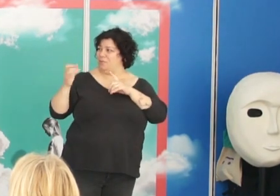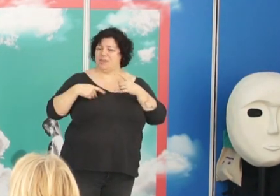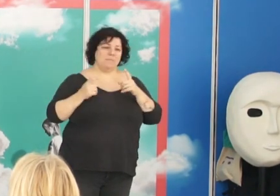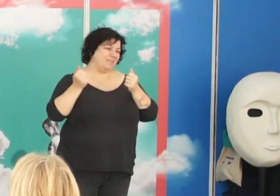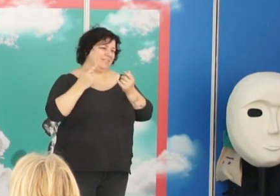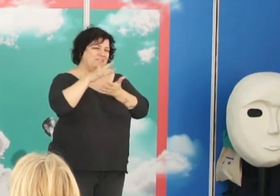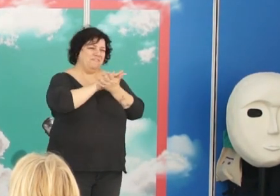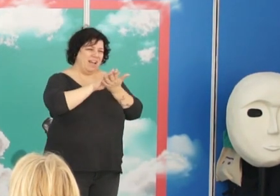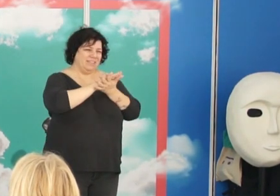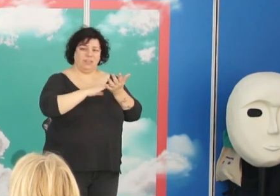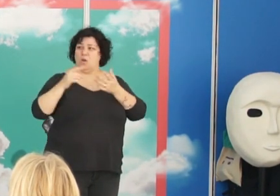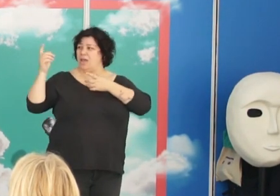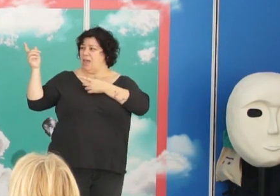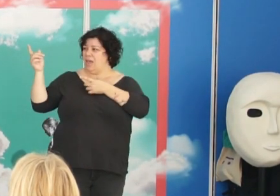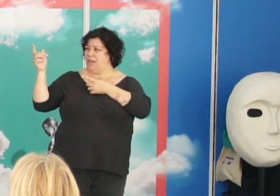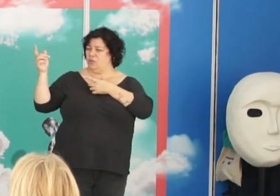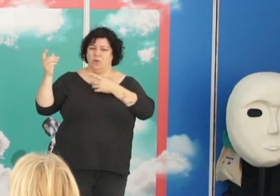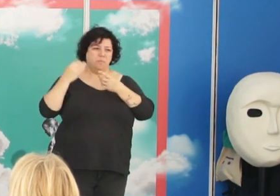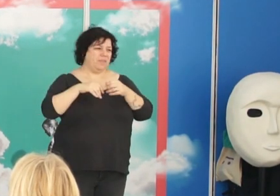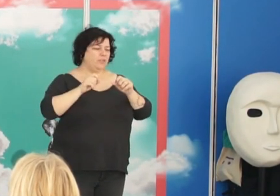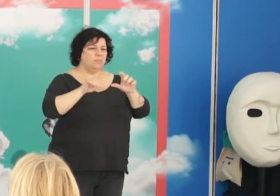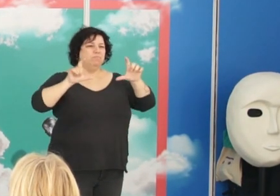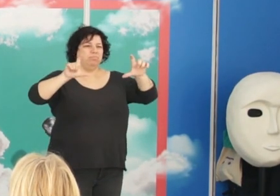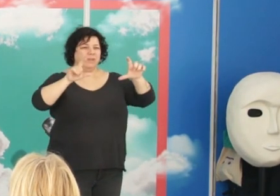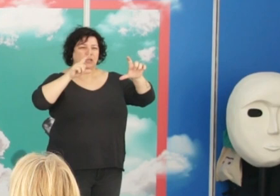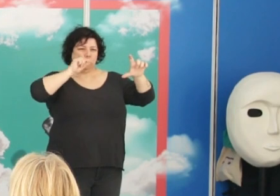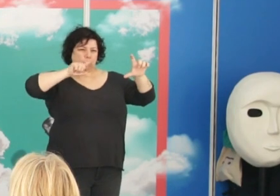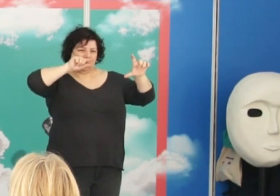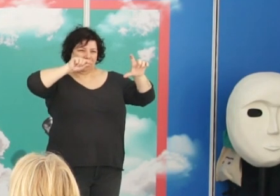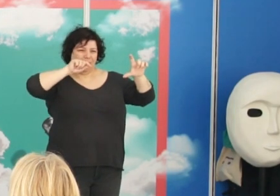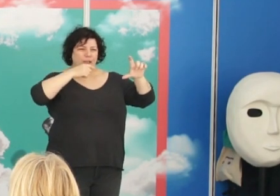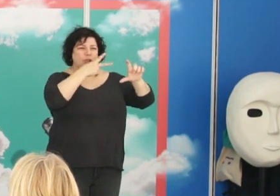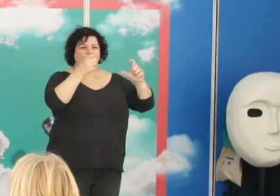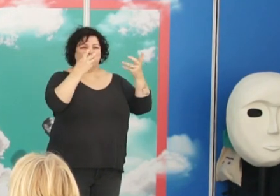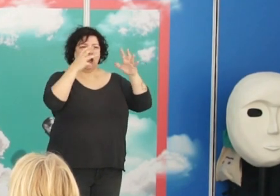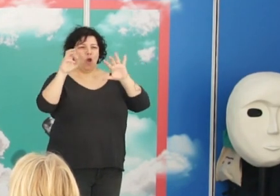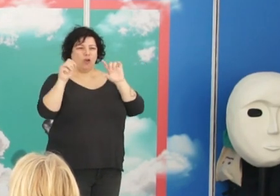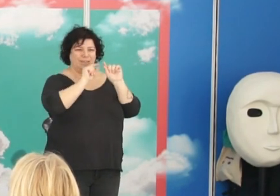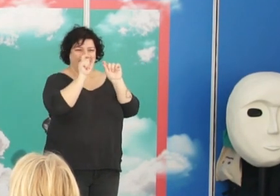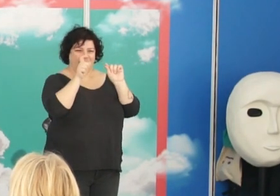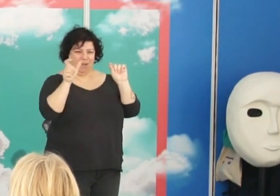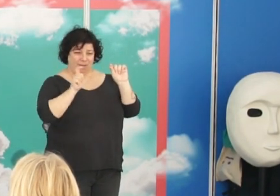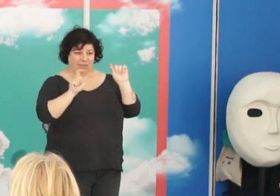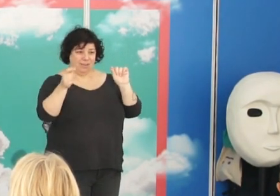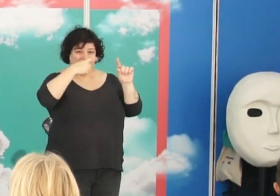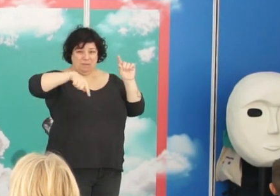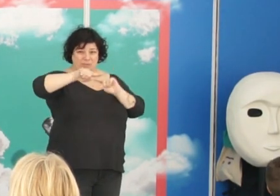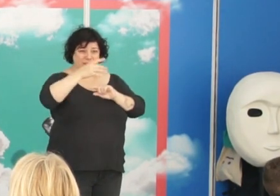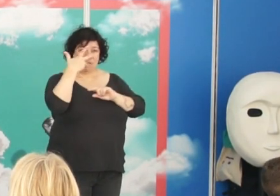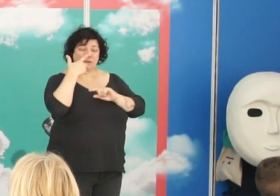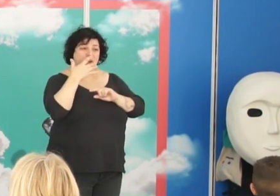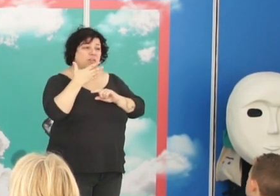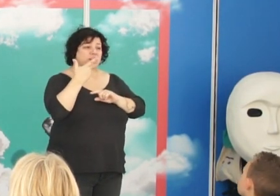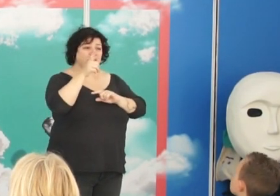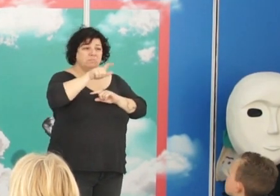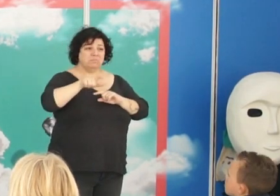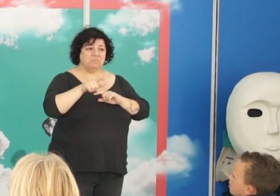básico. Esto cabe en un tuit. ¿Vale? Son 280 caracteres. De las personas que estáis aquí, ¿conocíais a